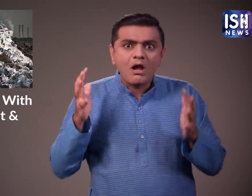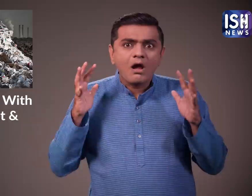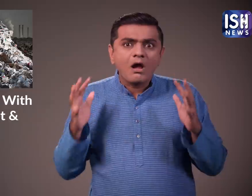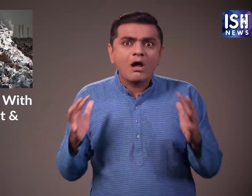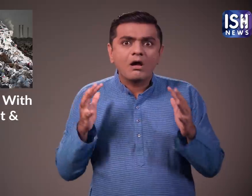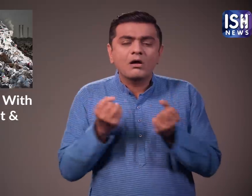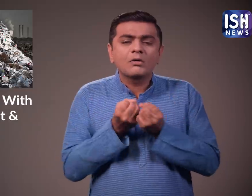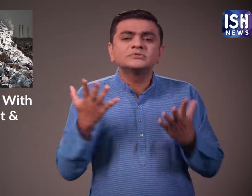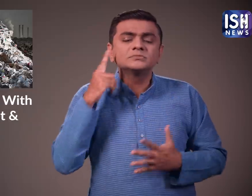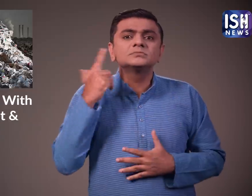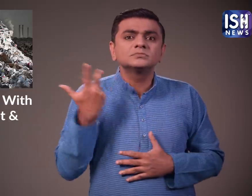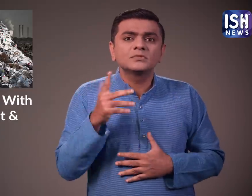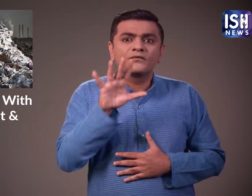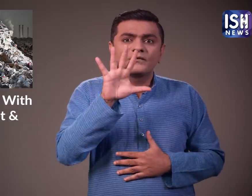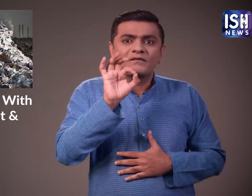यहाँ पचास लाग टुकडों के बराबर होगा